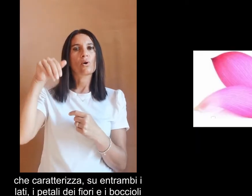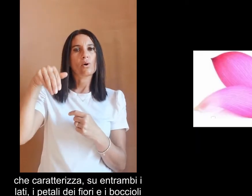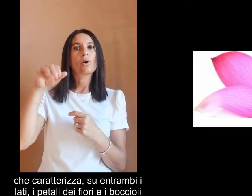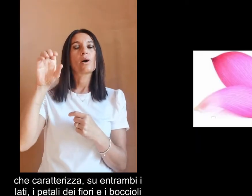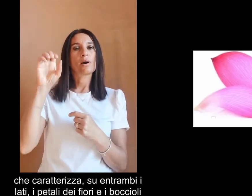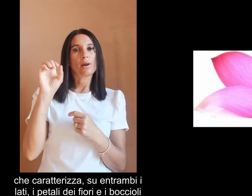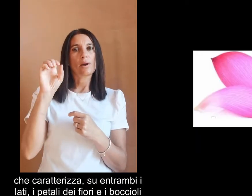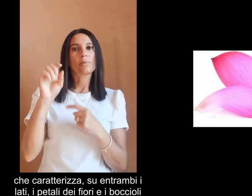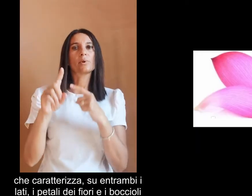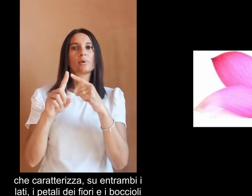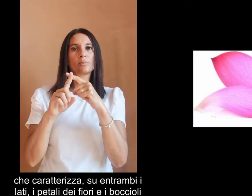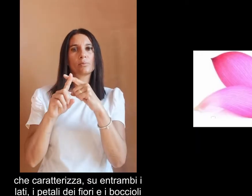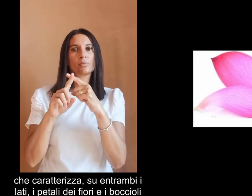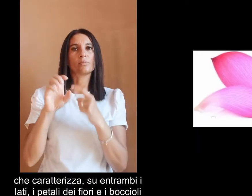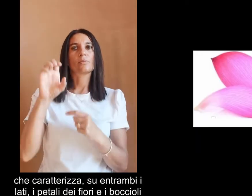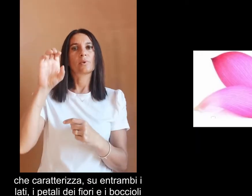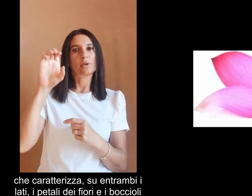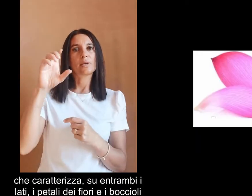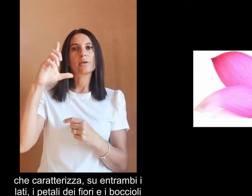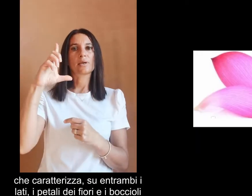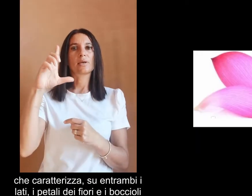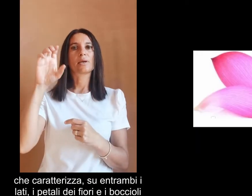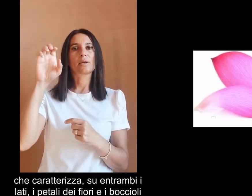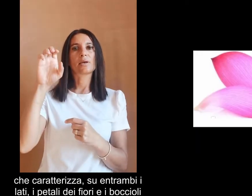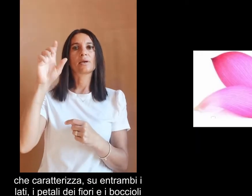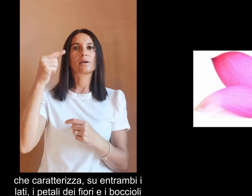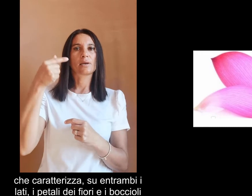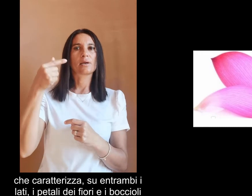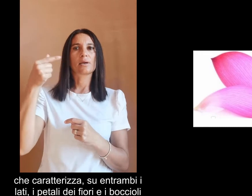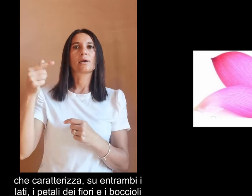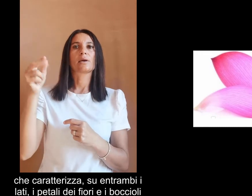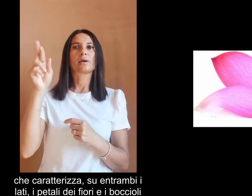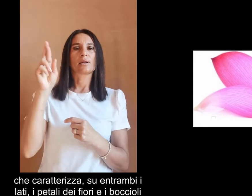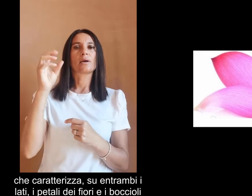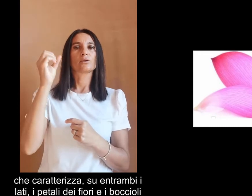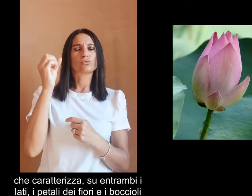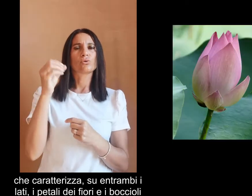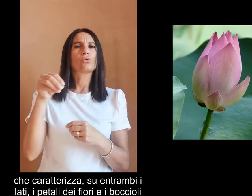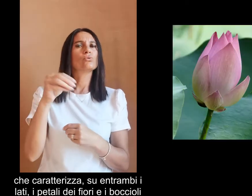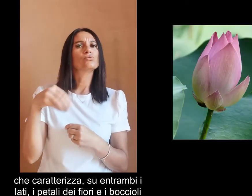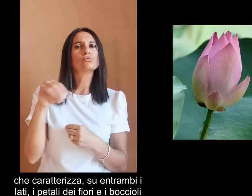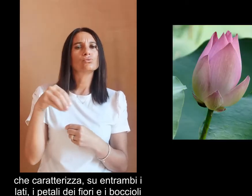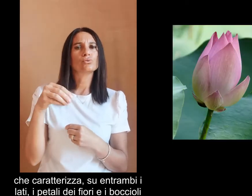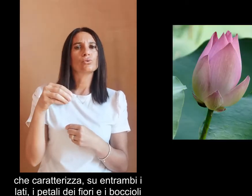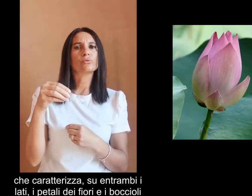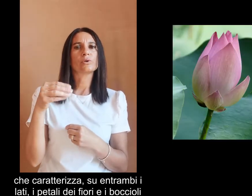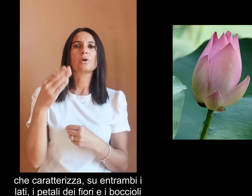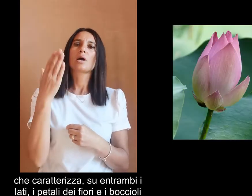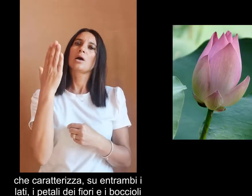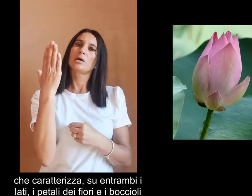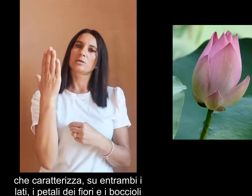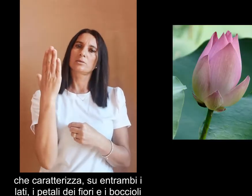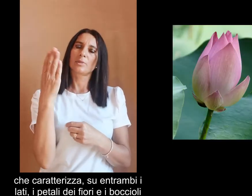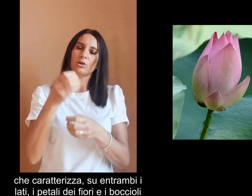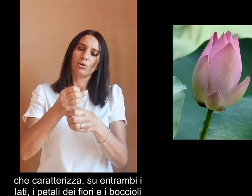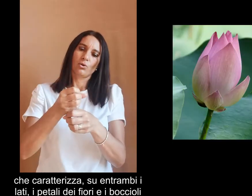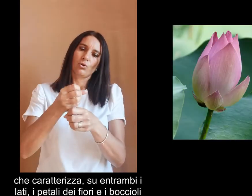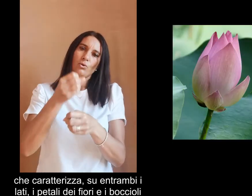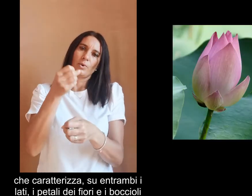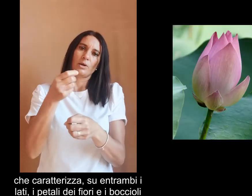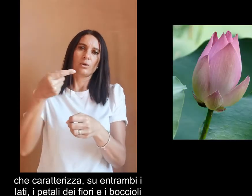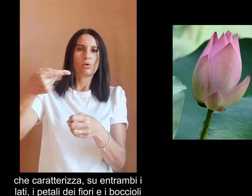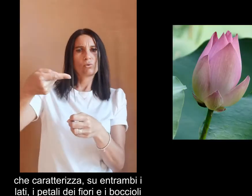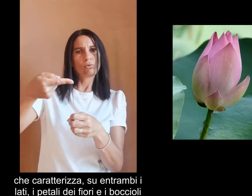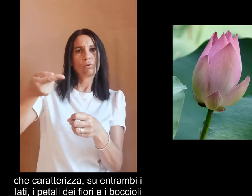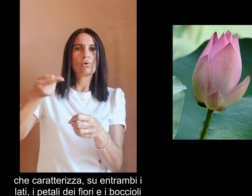che caratterizza su entrambi i lati i petali dei